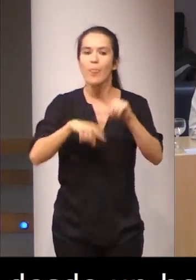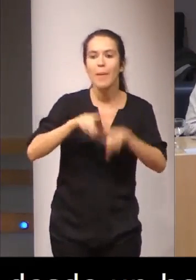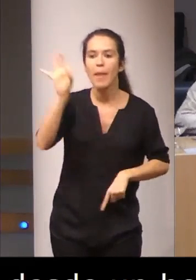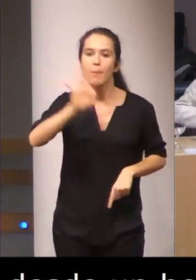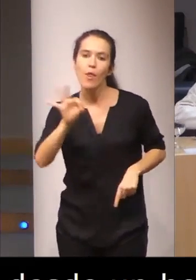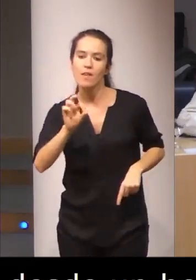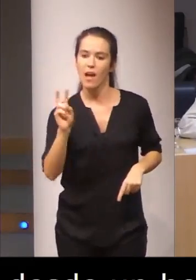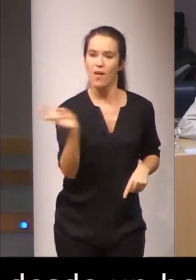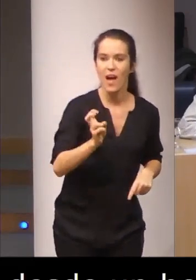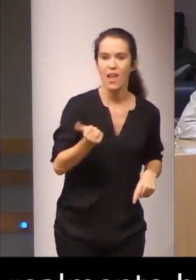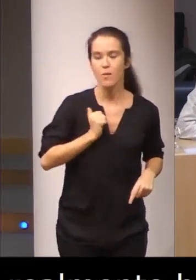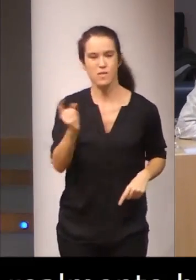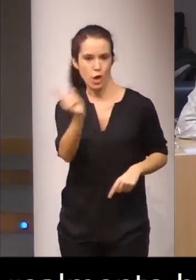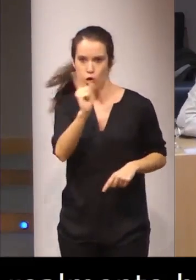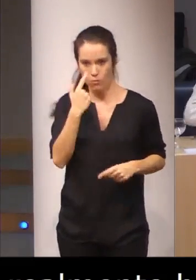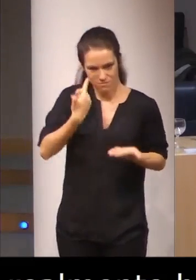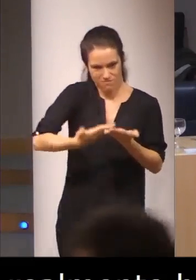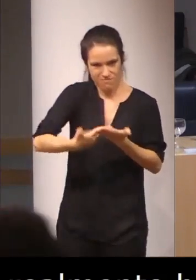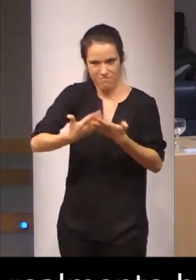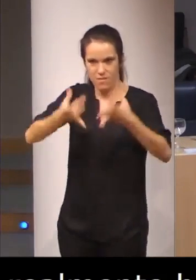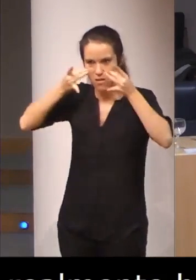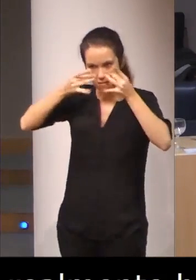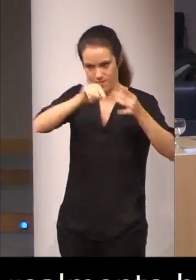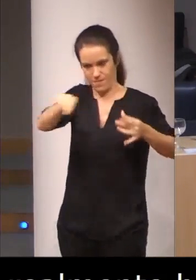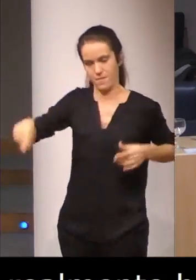sino por evidencia. Efectivamente. Gracias.